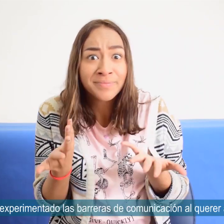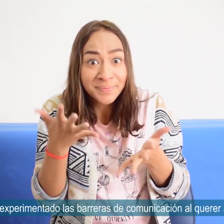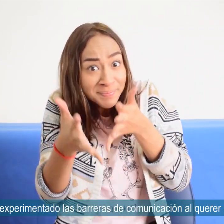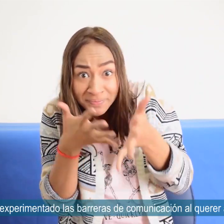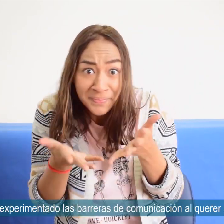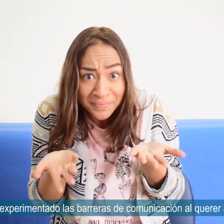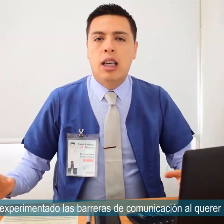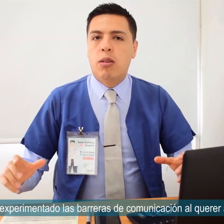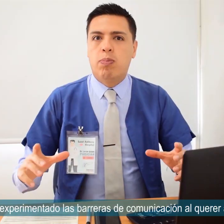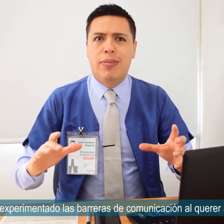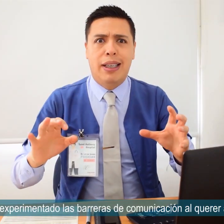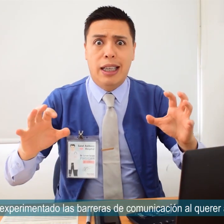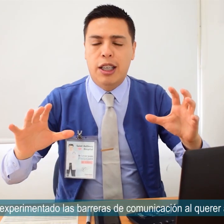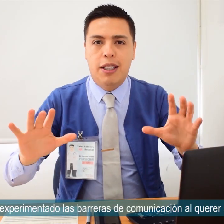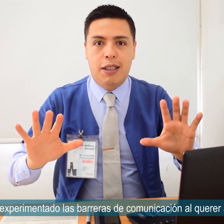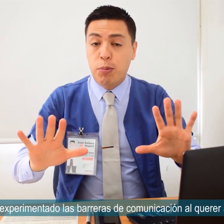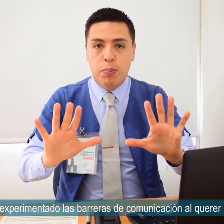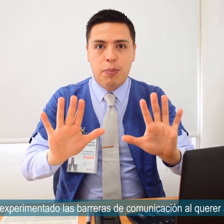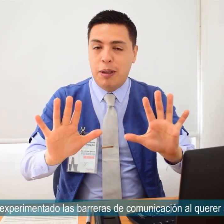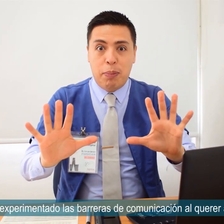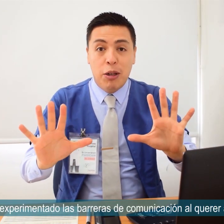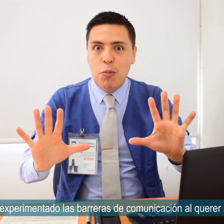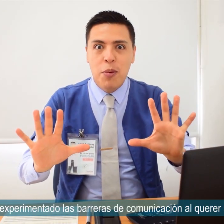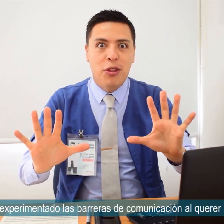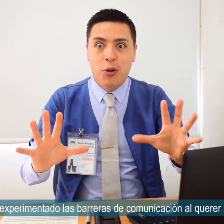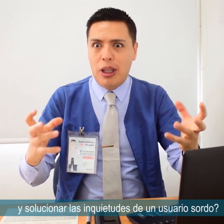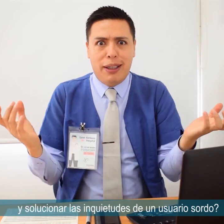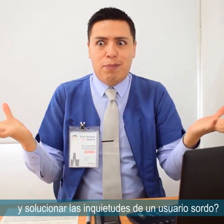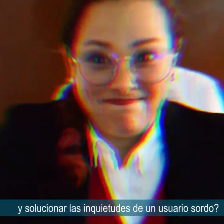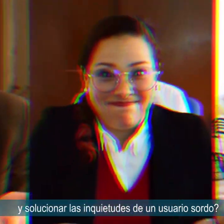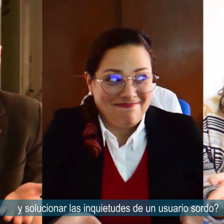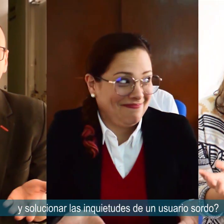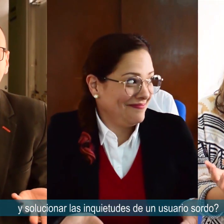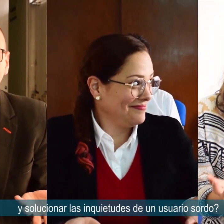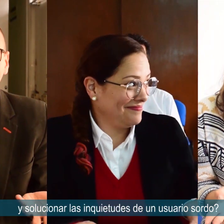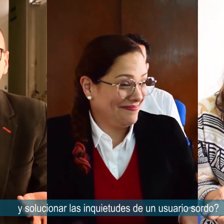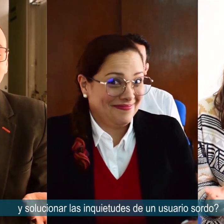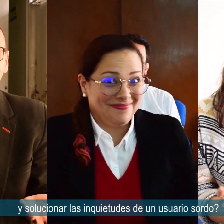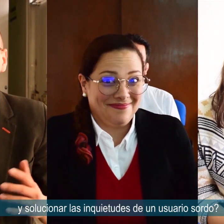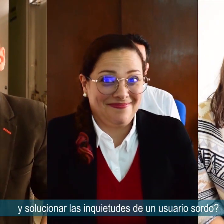¿Ha experimentado las barreras de comunicación al querer atender y solucionar las inquietudes de un usuario sordo?